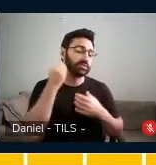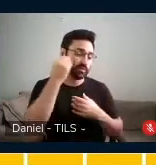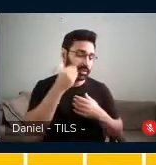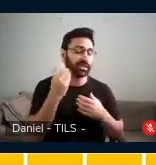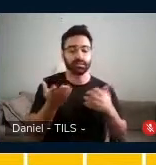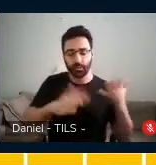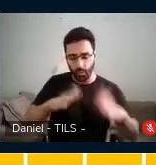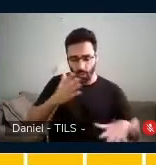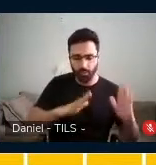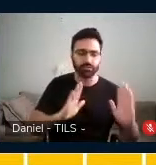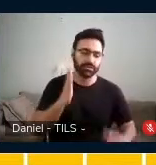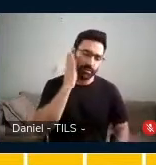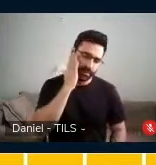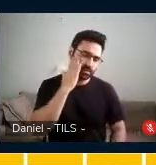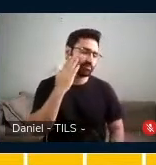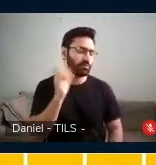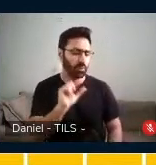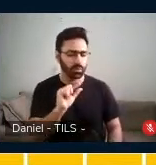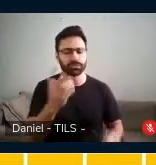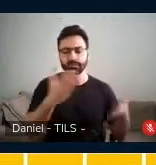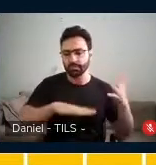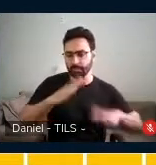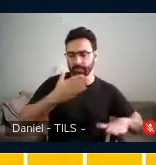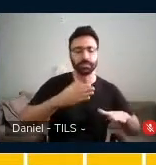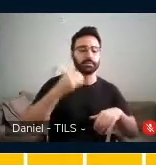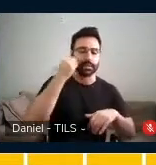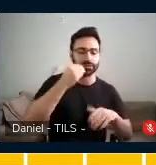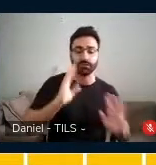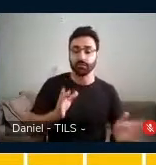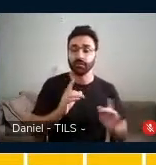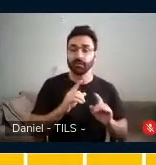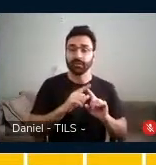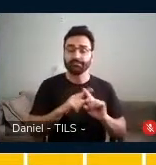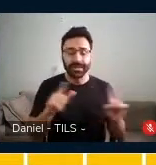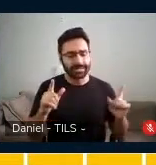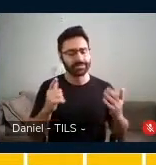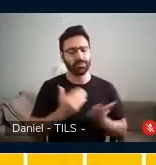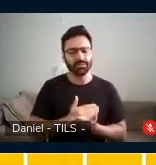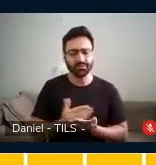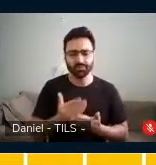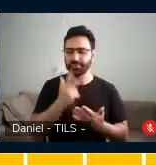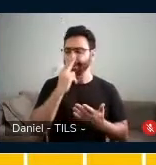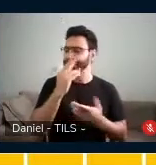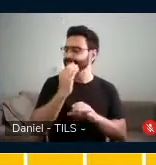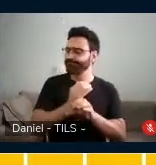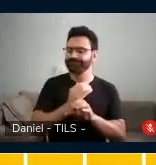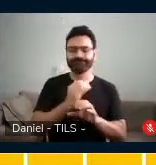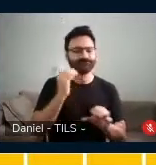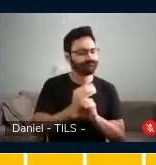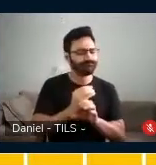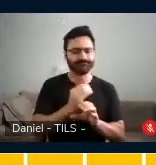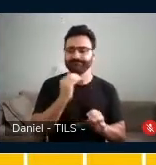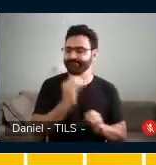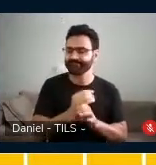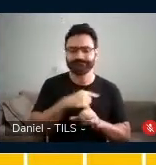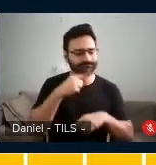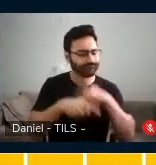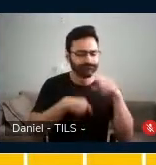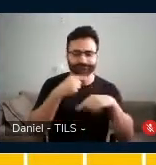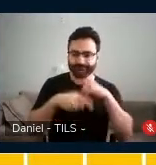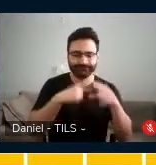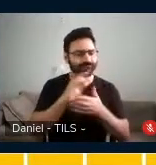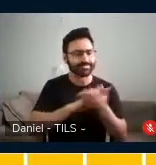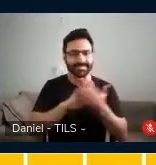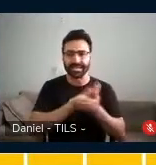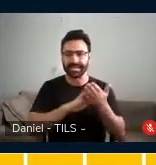-song e aí eu peguei e a gente começou e não tava dando certo, não tava dando certo e não funcionava porque eu